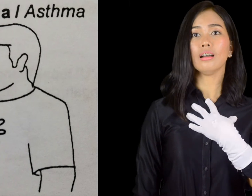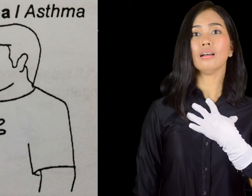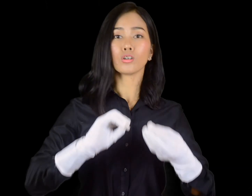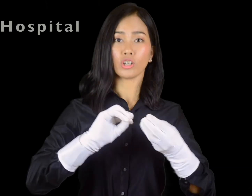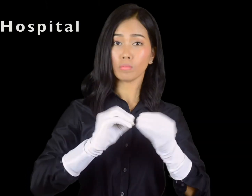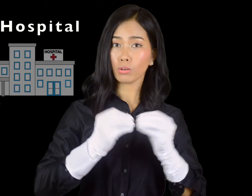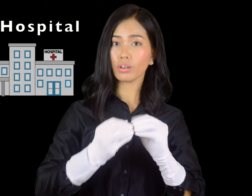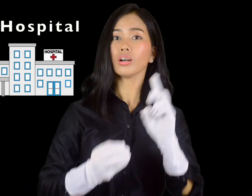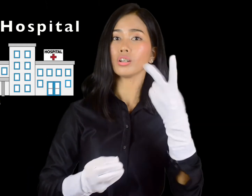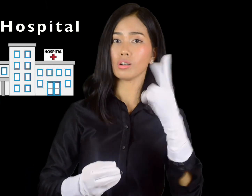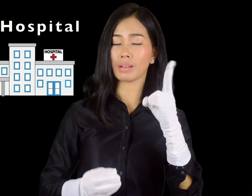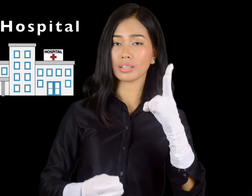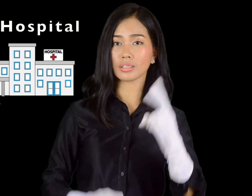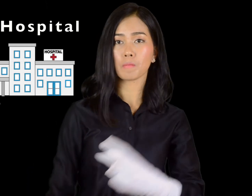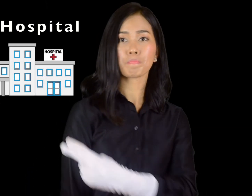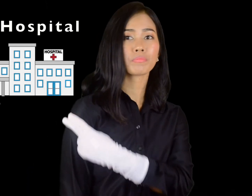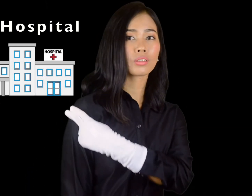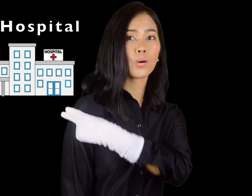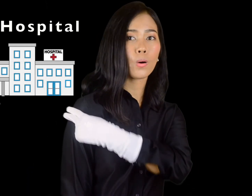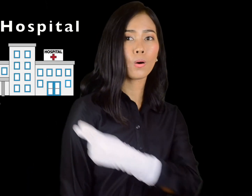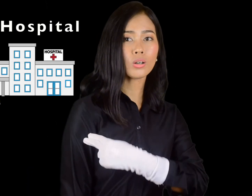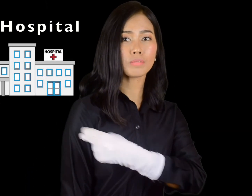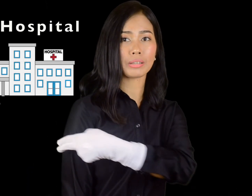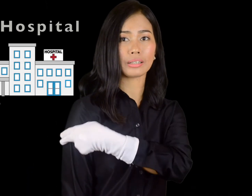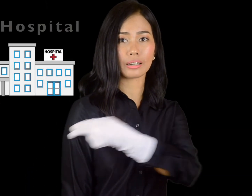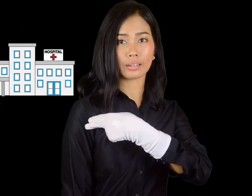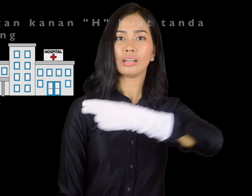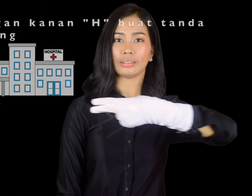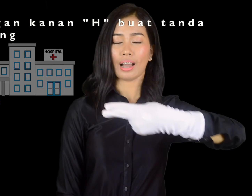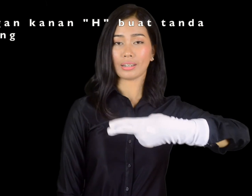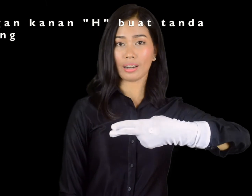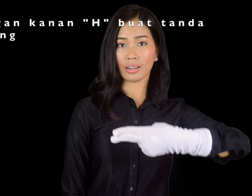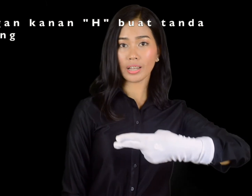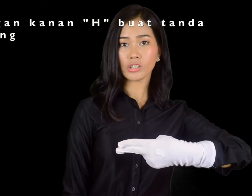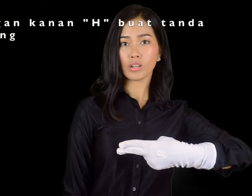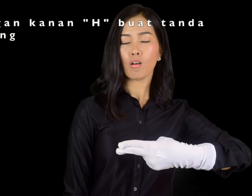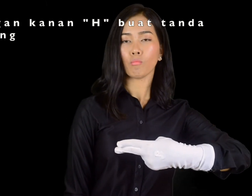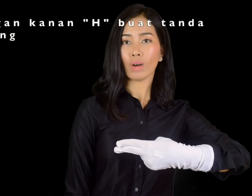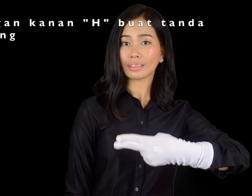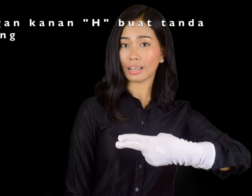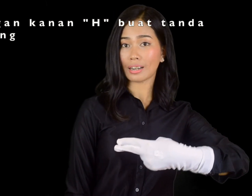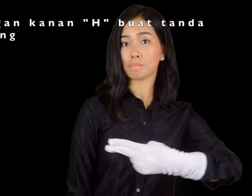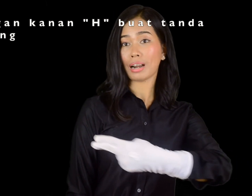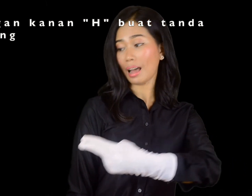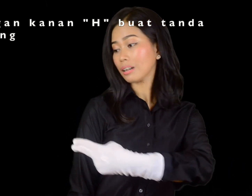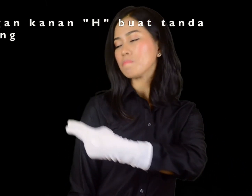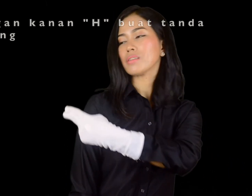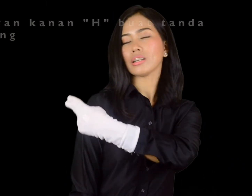Nomor 12, hospital. Tangan kanan H, buat tanda palang, di